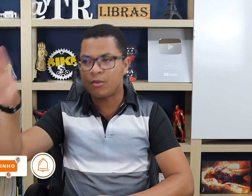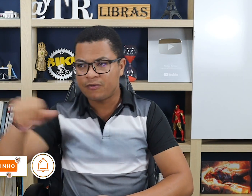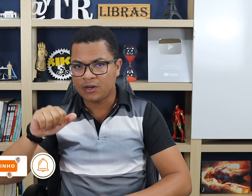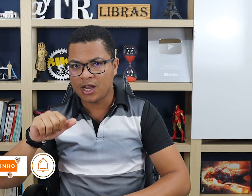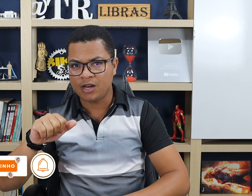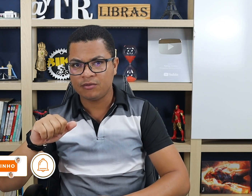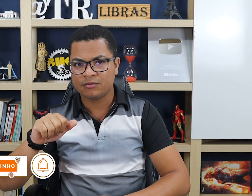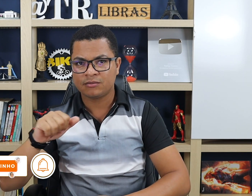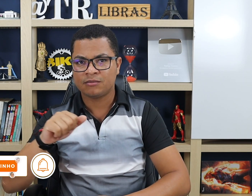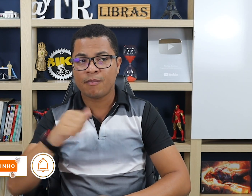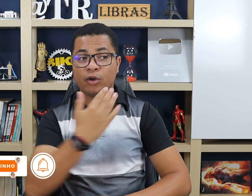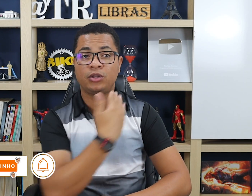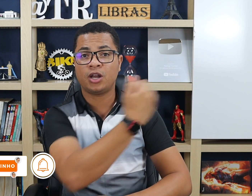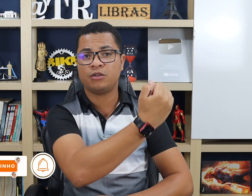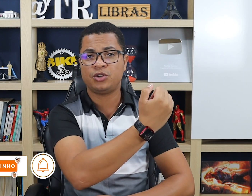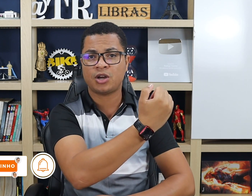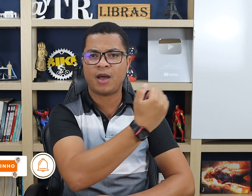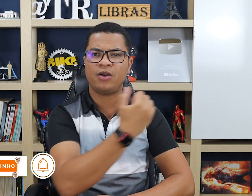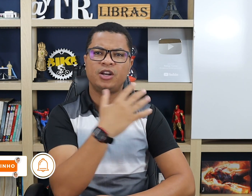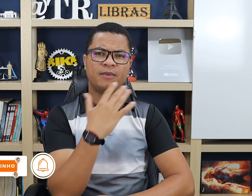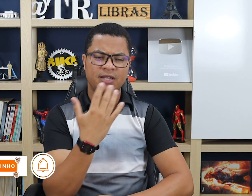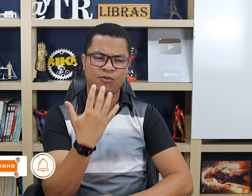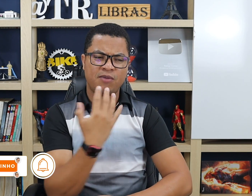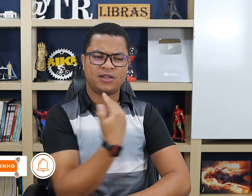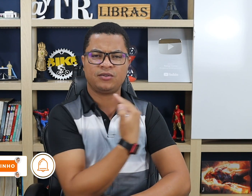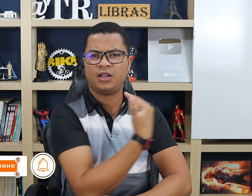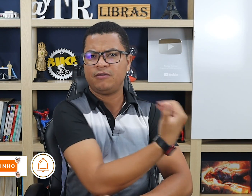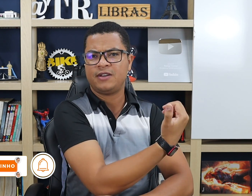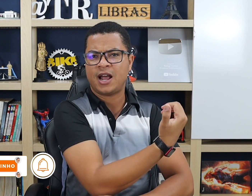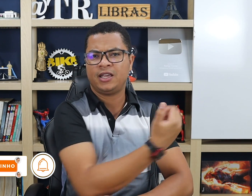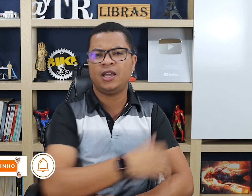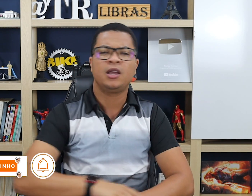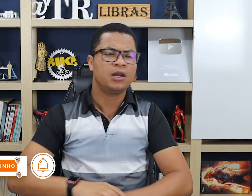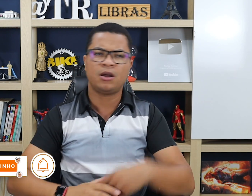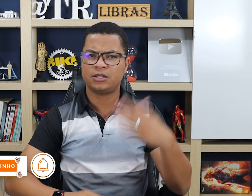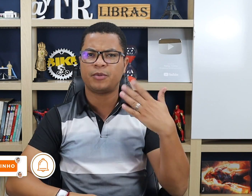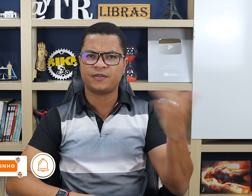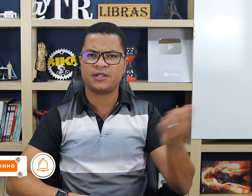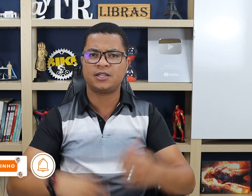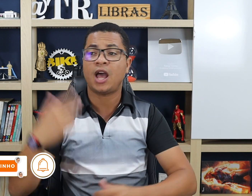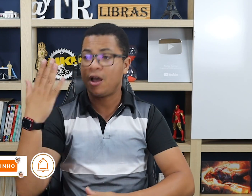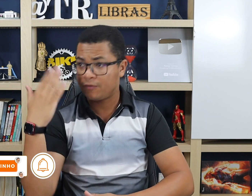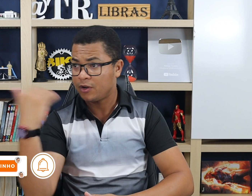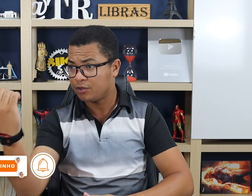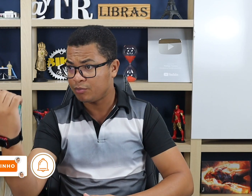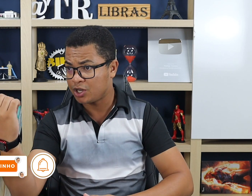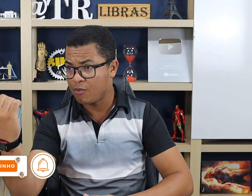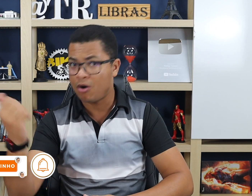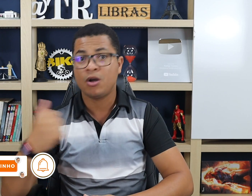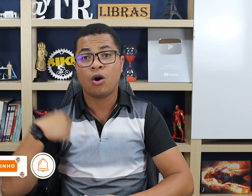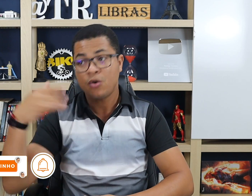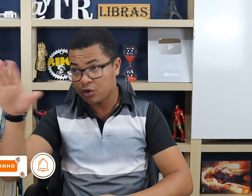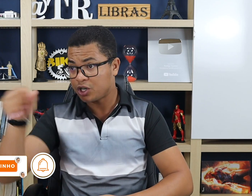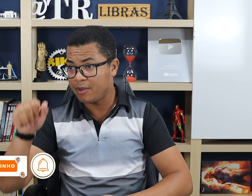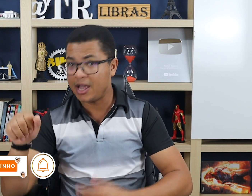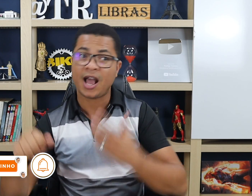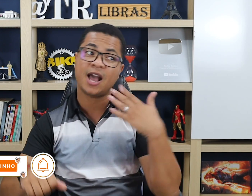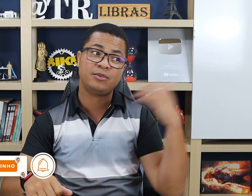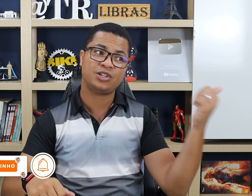Chamo fulano, Beltrano me chama. Ah, Rodrigo, mas o braço, eu tenho que virar aqui? Não, você pode fazer assim, ah, fulano me chamou, ou eu chamei. Ah, me